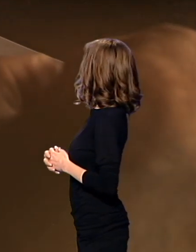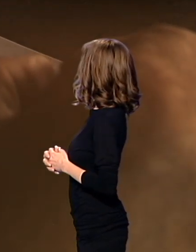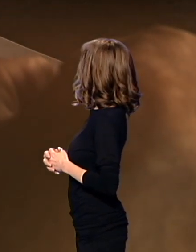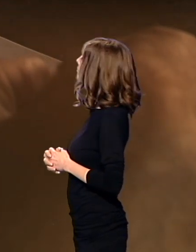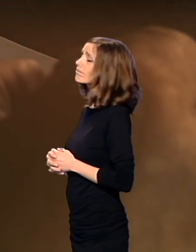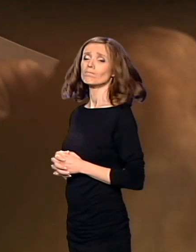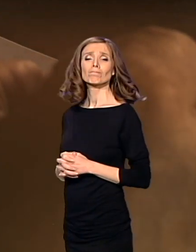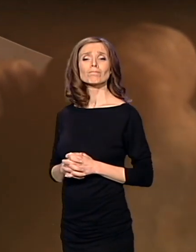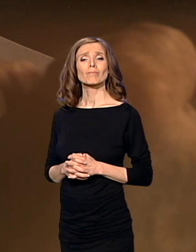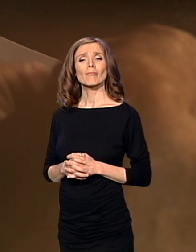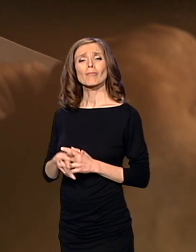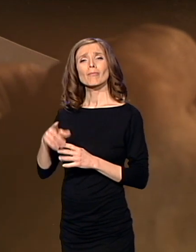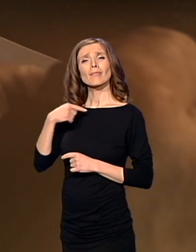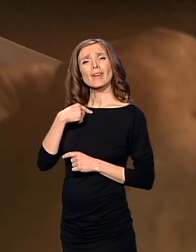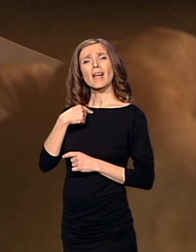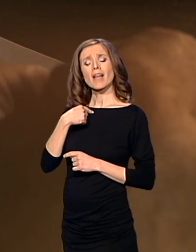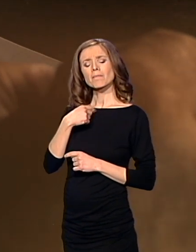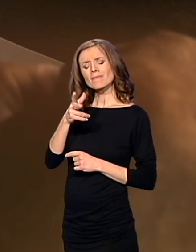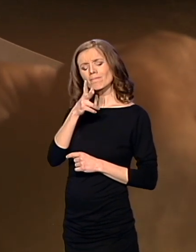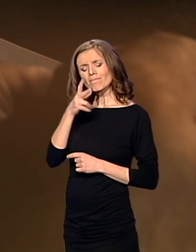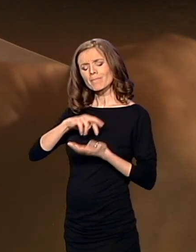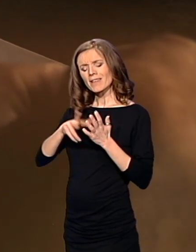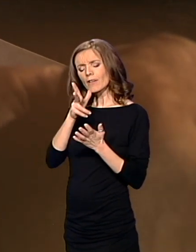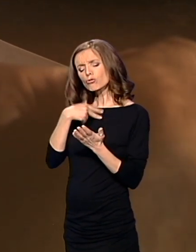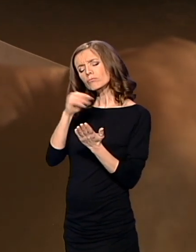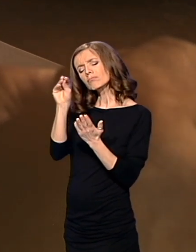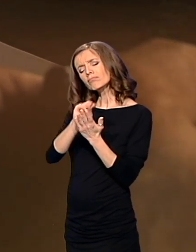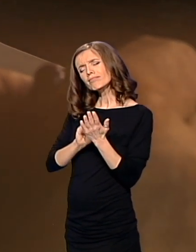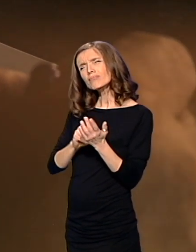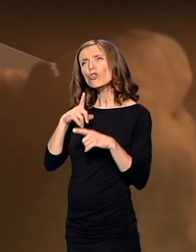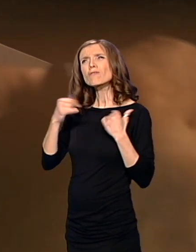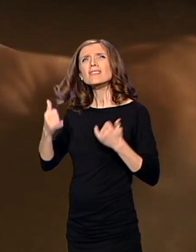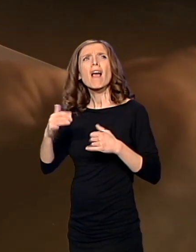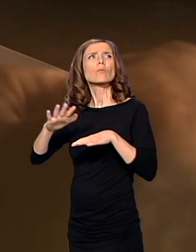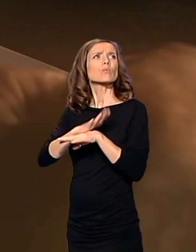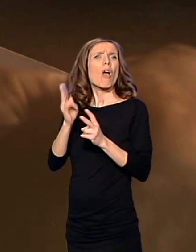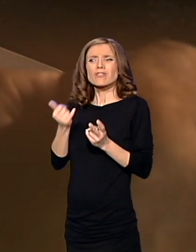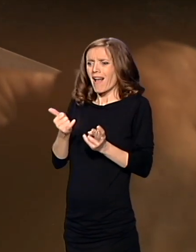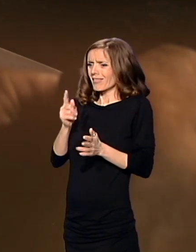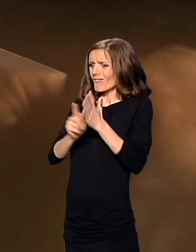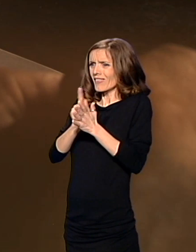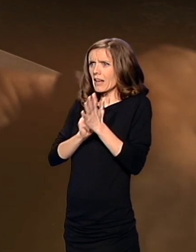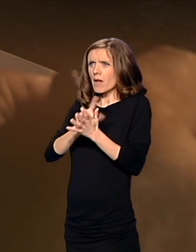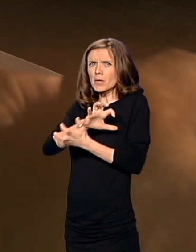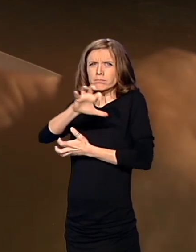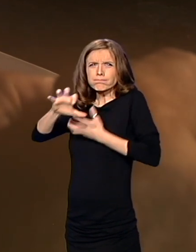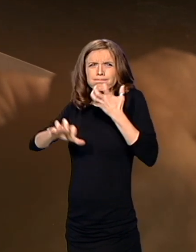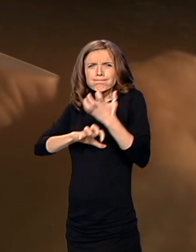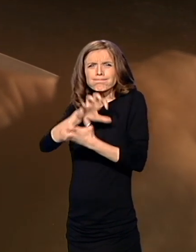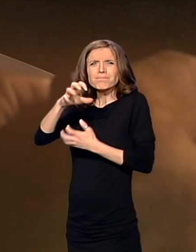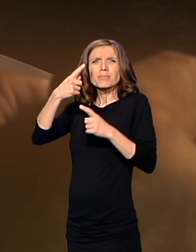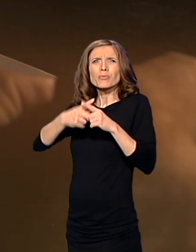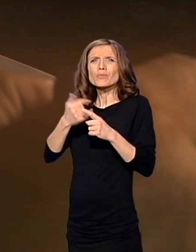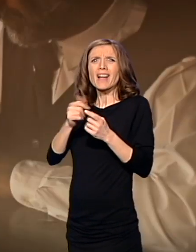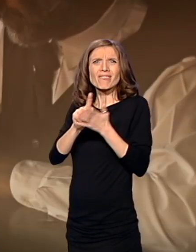Mislim da napišem doživljaje i utiske iz ovog vremena ljudske kataklizme, naročito iz vremena